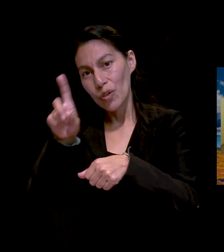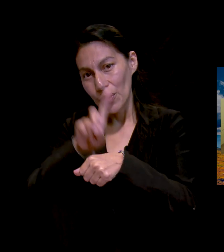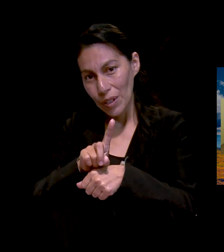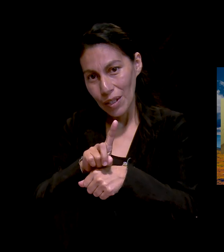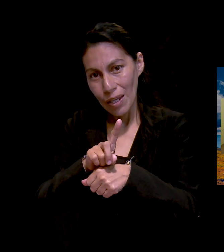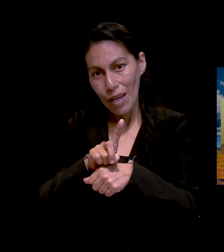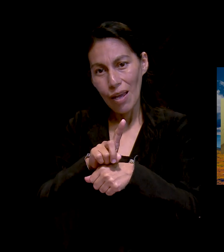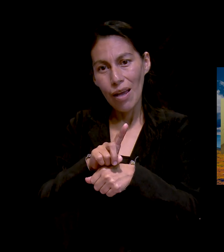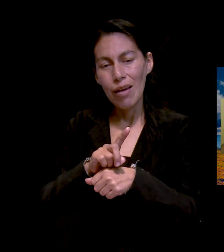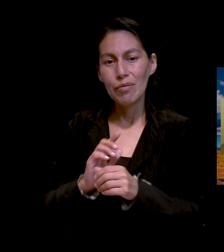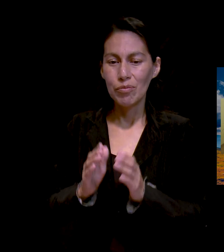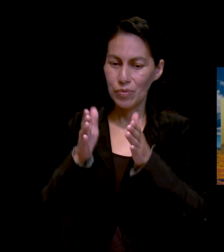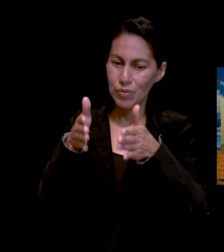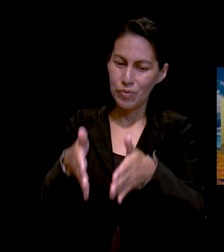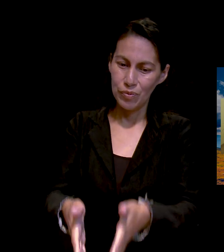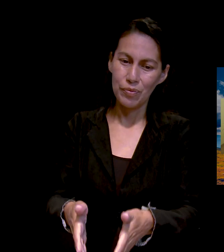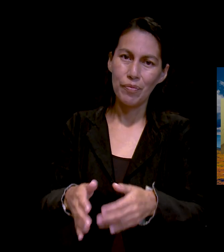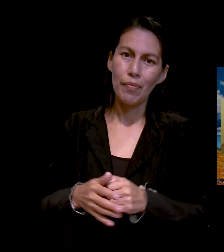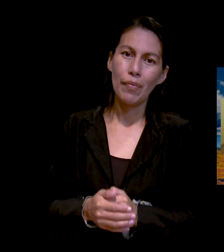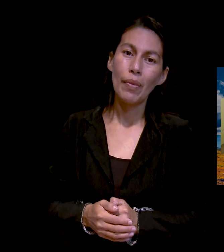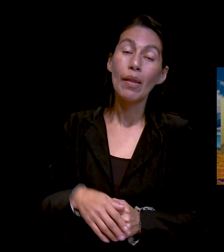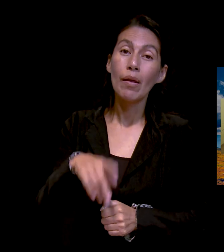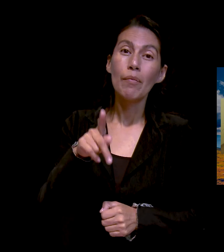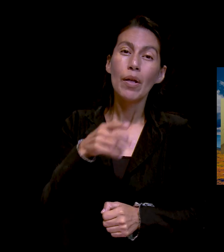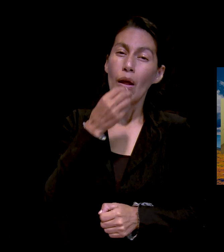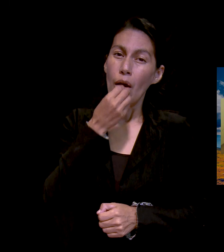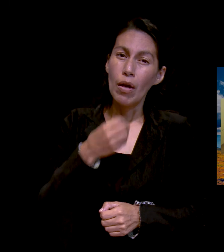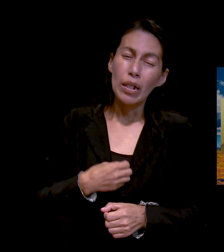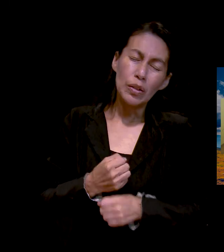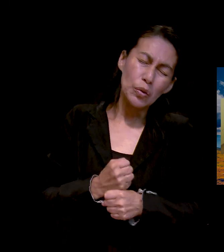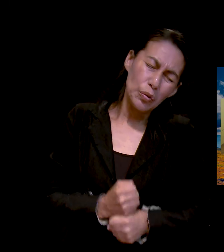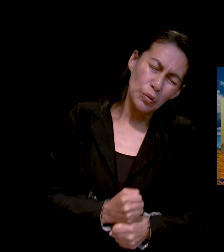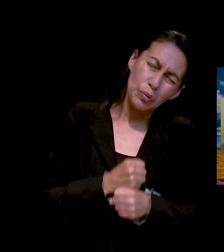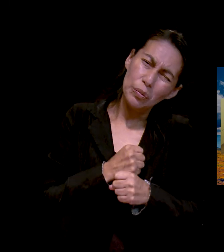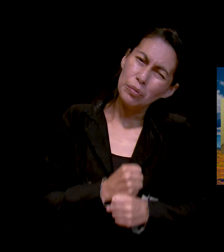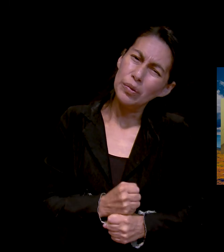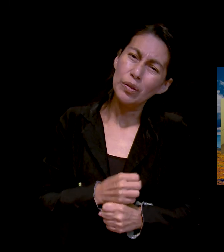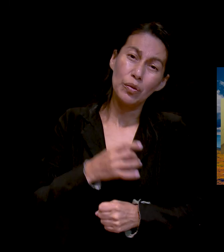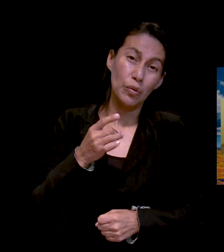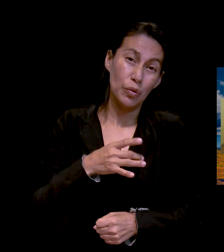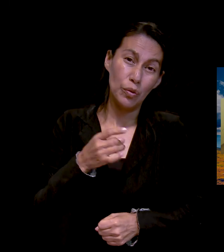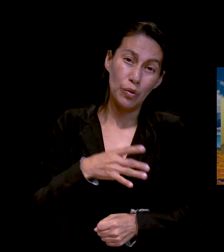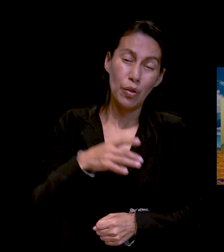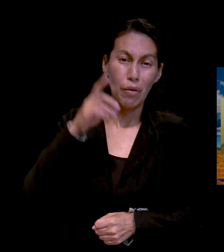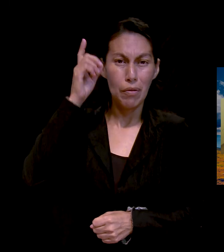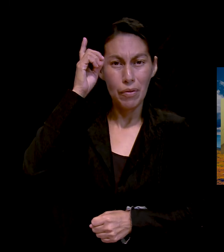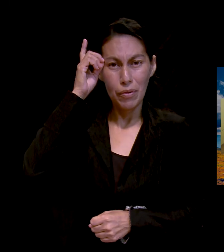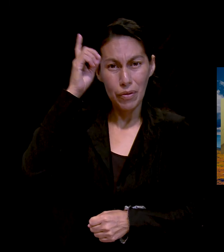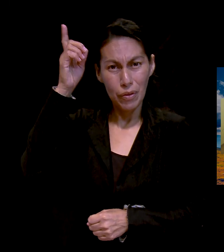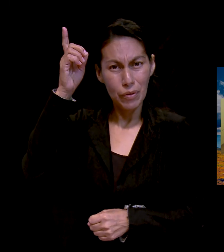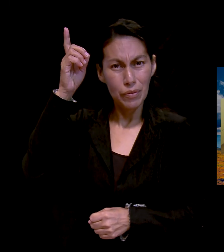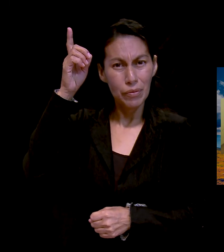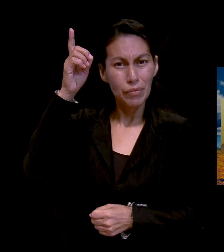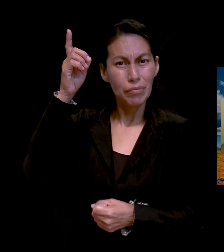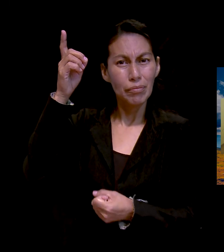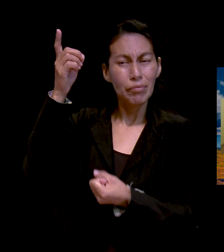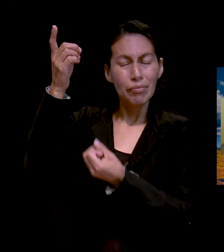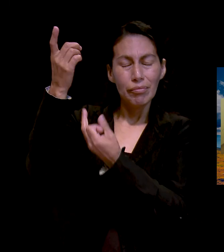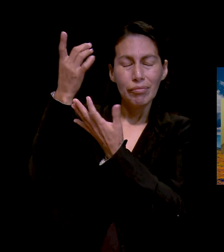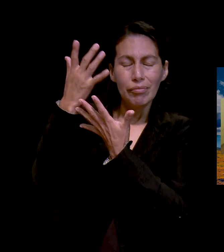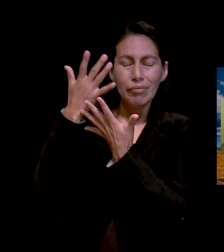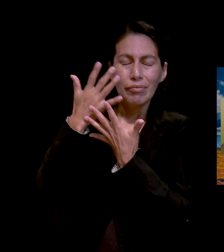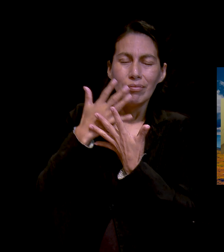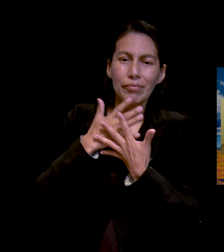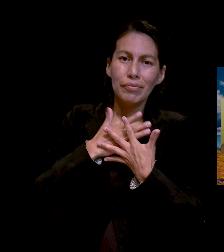Dios se manifestó en medio de ese dolor, en medio de perder a ese ser que te dio la vida.